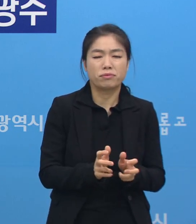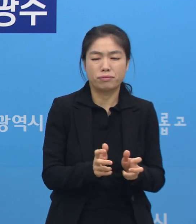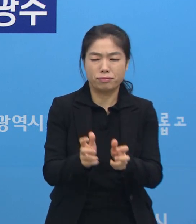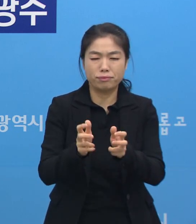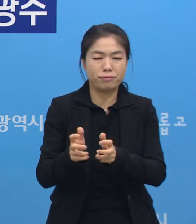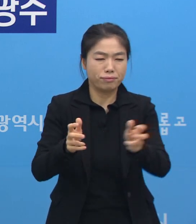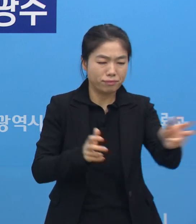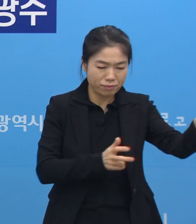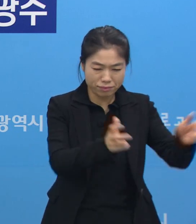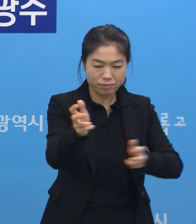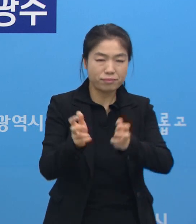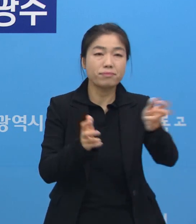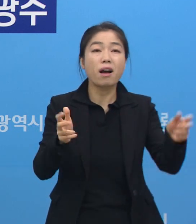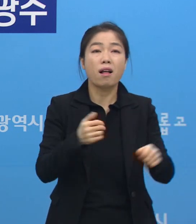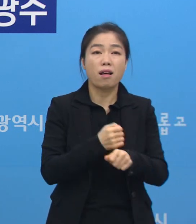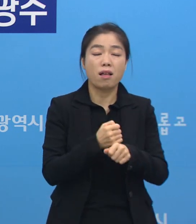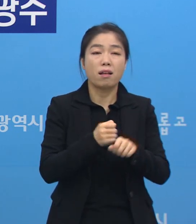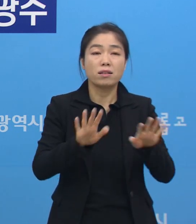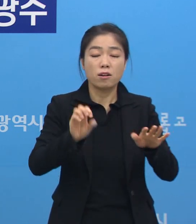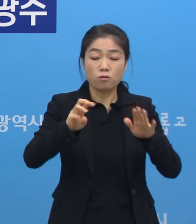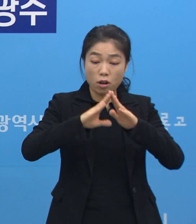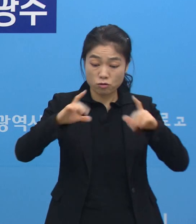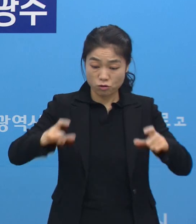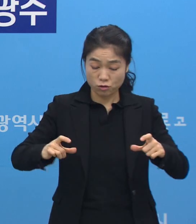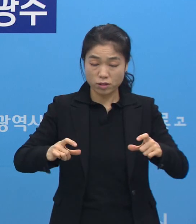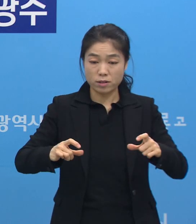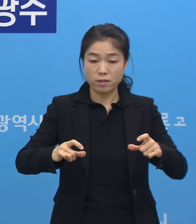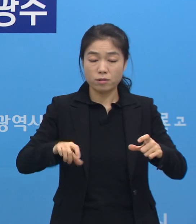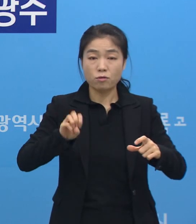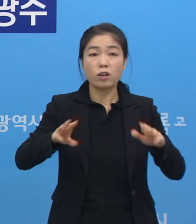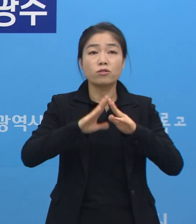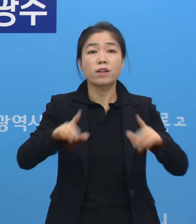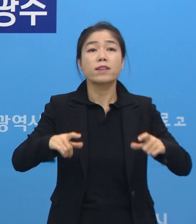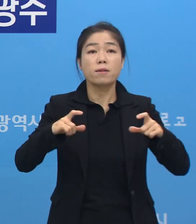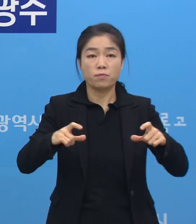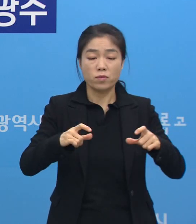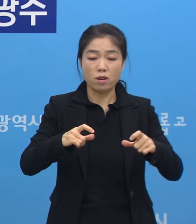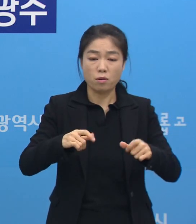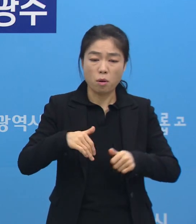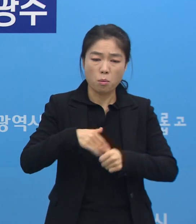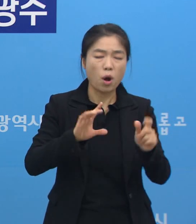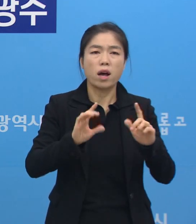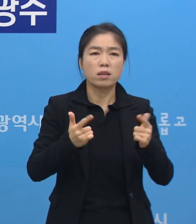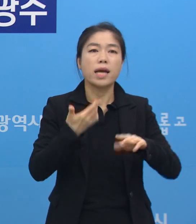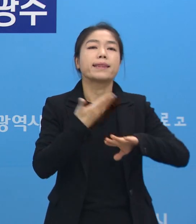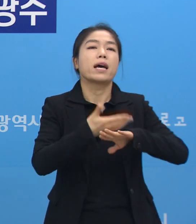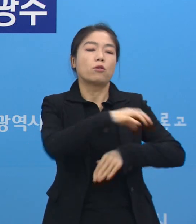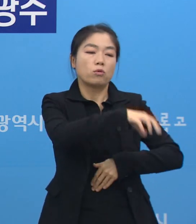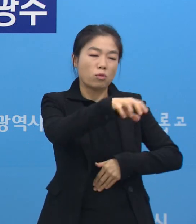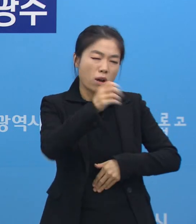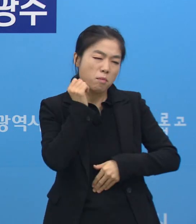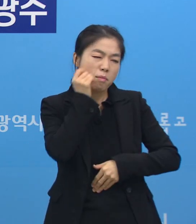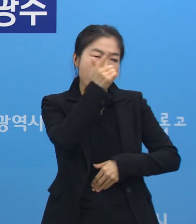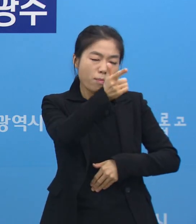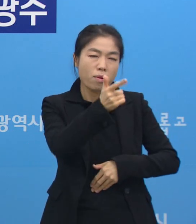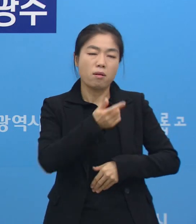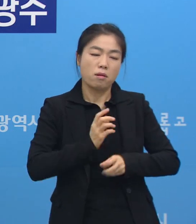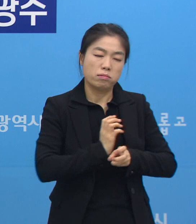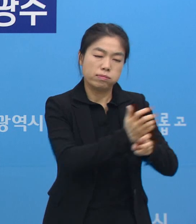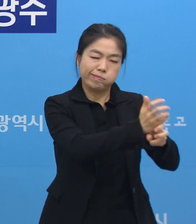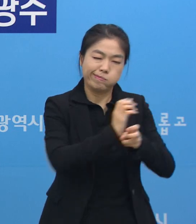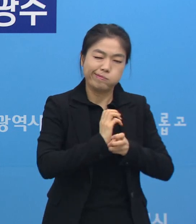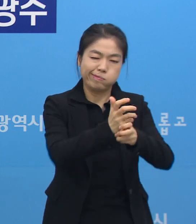광주 지역, 전남 지역에만 이번에 후송이 된 게 아니고 타지역까지 후송이 되면서